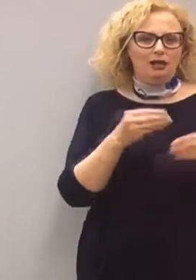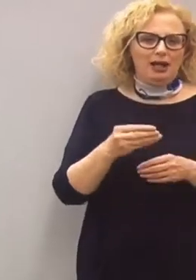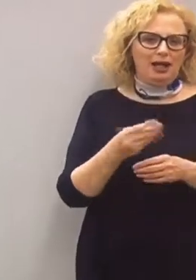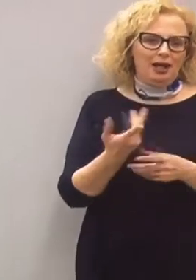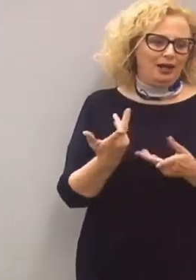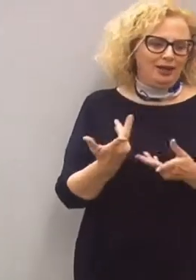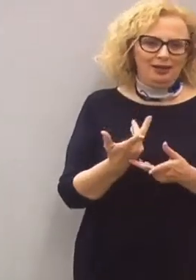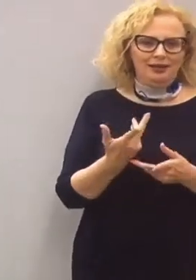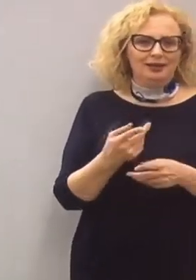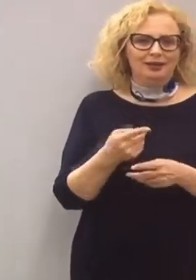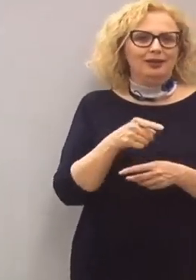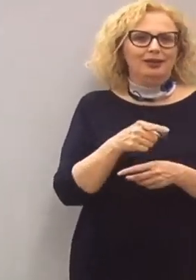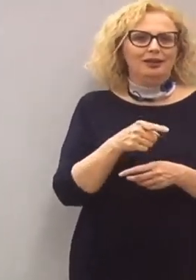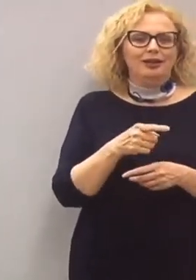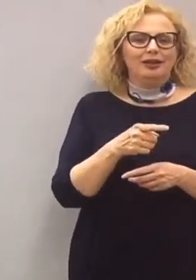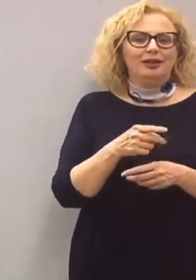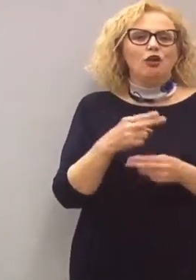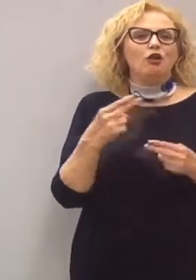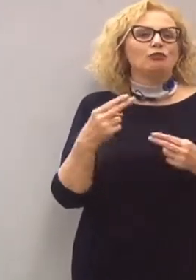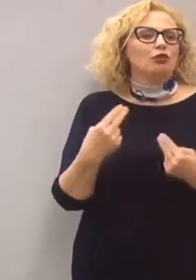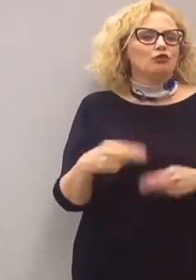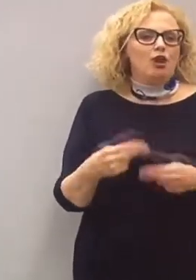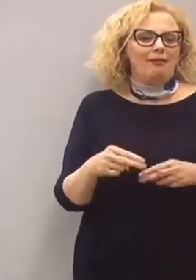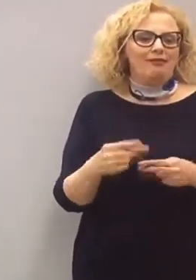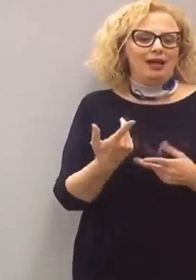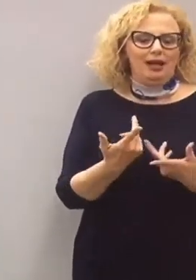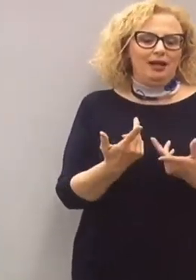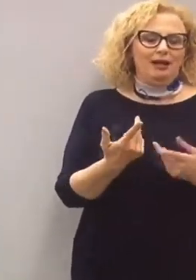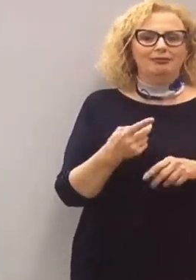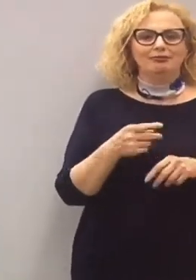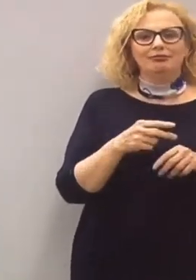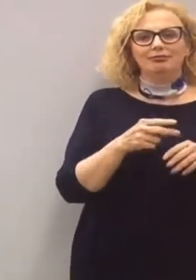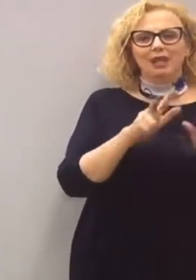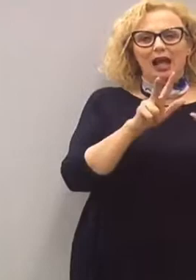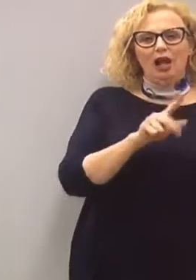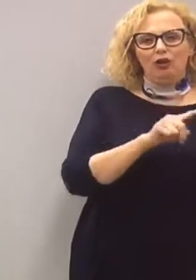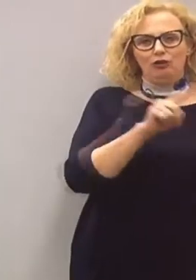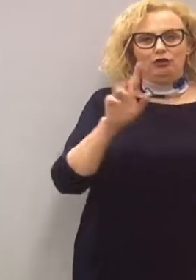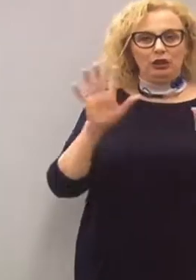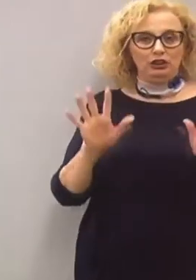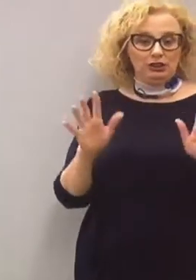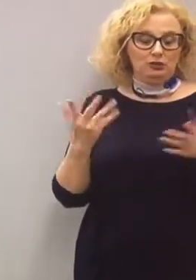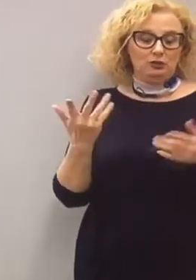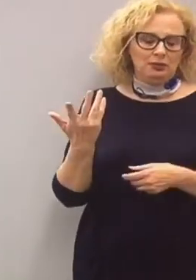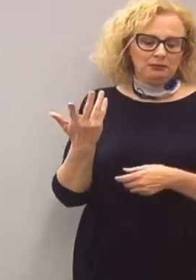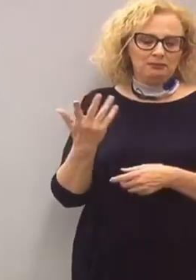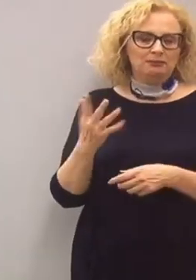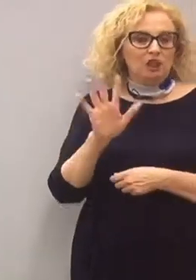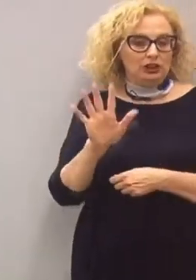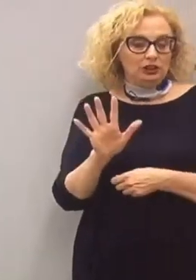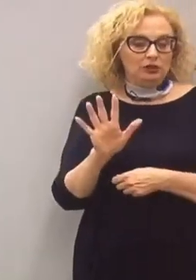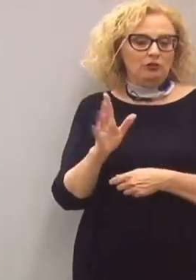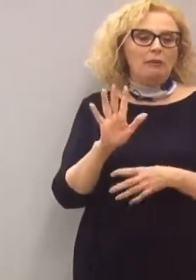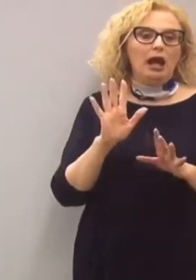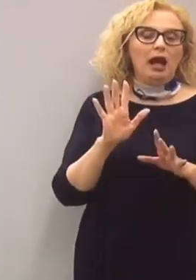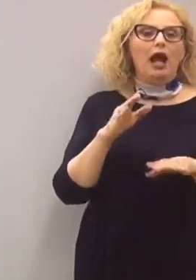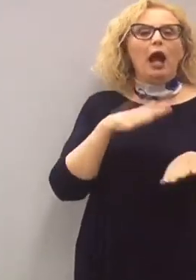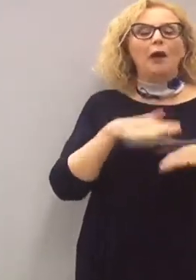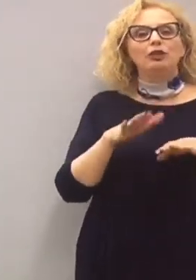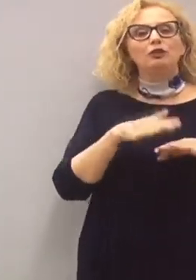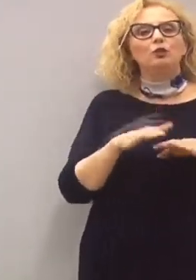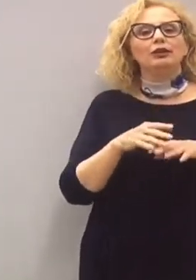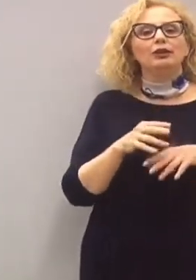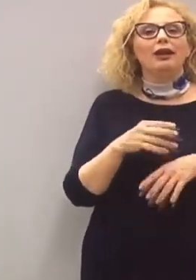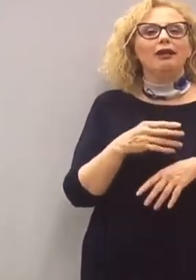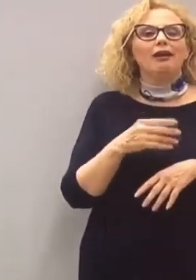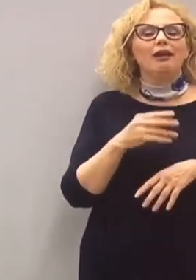in casa che non riesce a gestirlo tra le 20 e le 5. Basta che non diventi invece l'abitudine è quella di avere